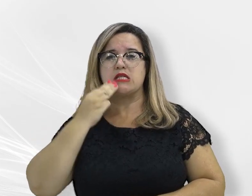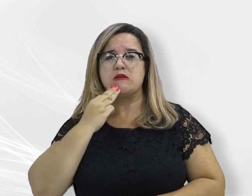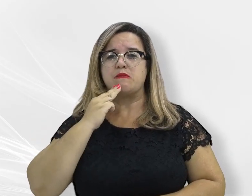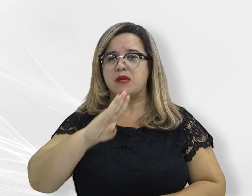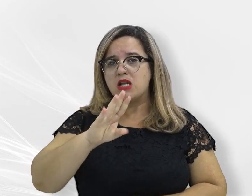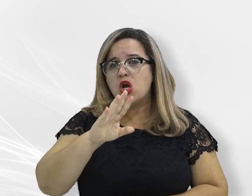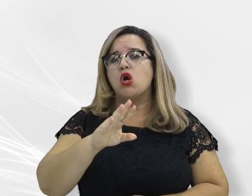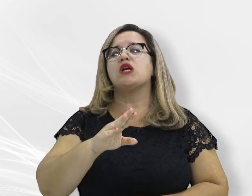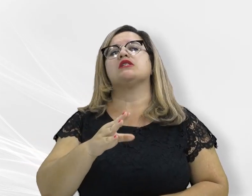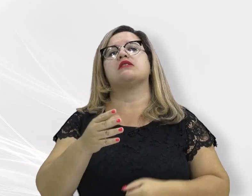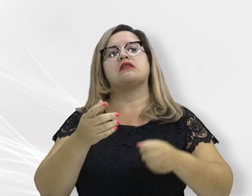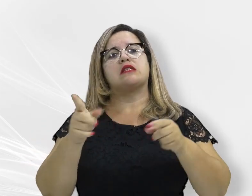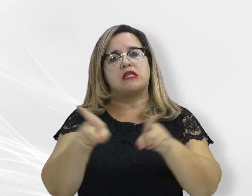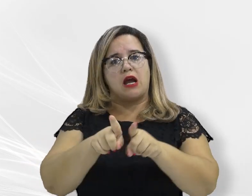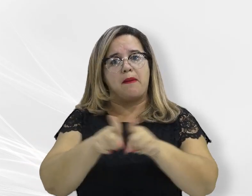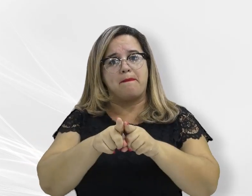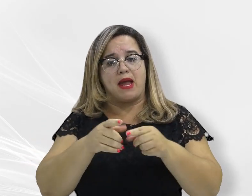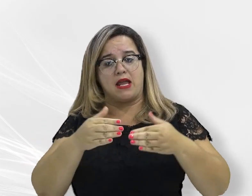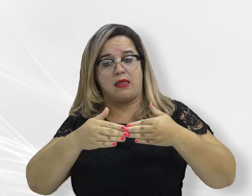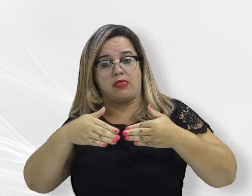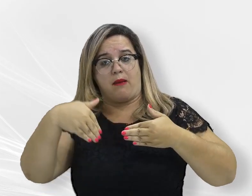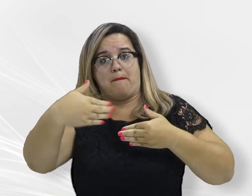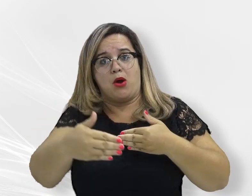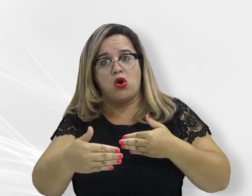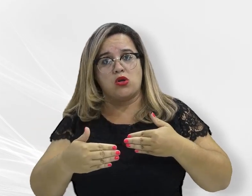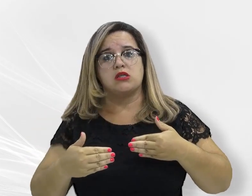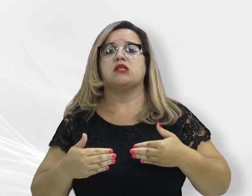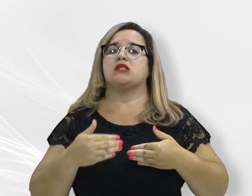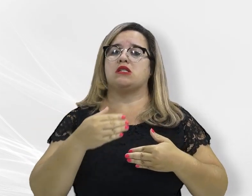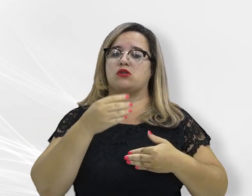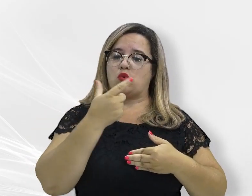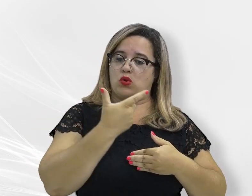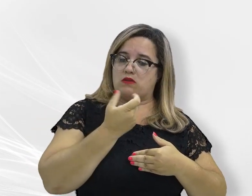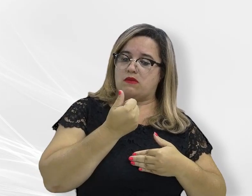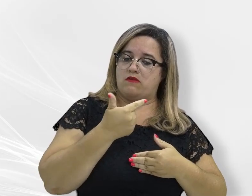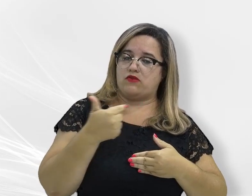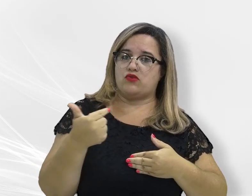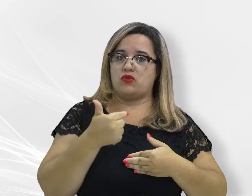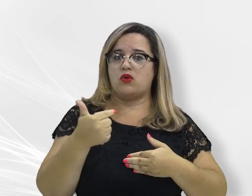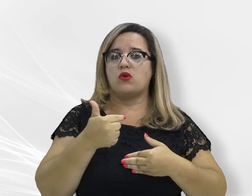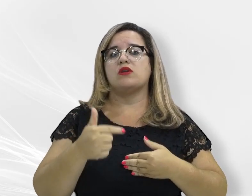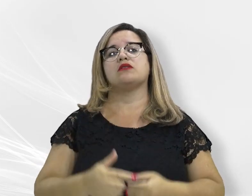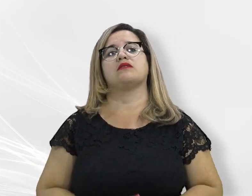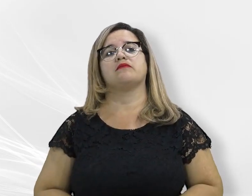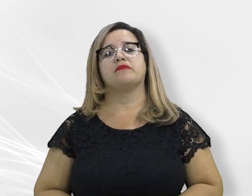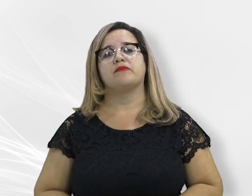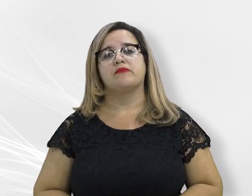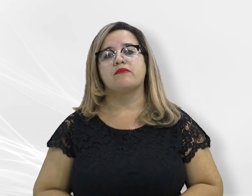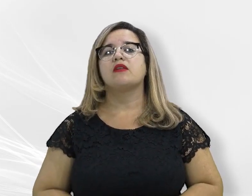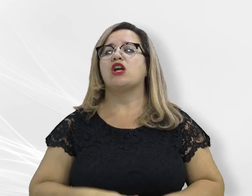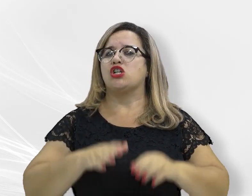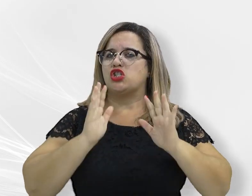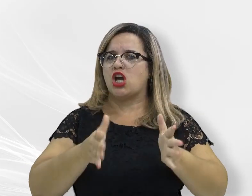única do estado a partir de 2022. Entre 2015 e 2021 foram recuperados 2,6 bilhões.